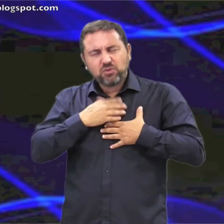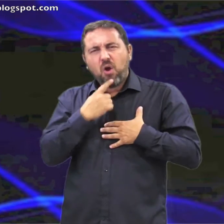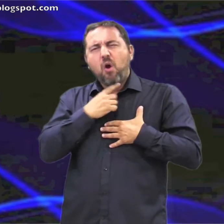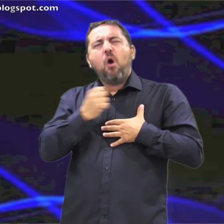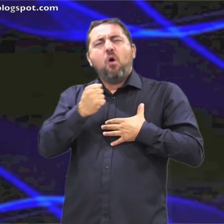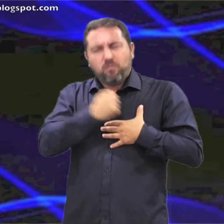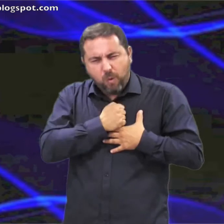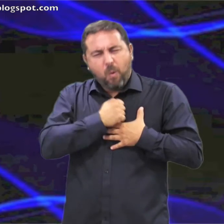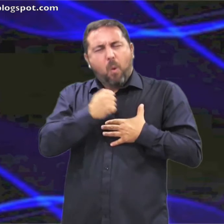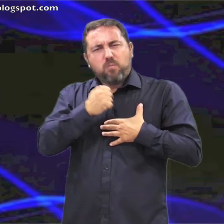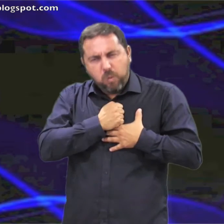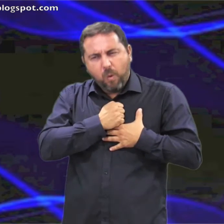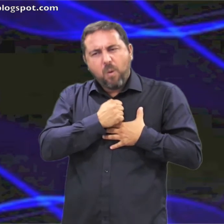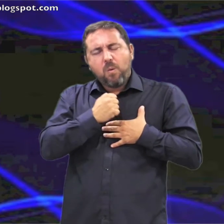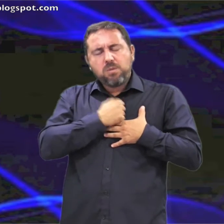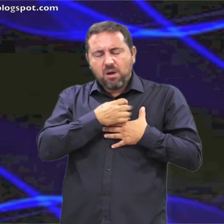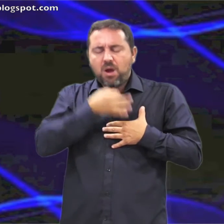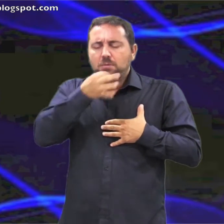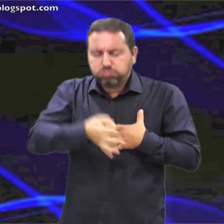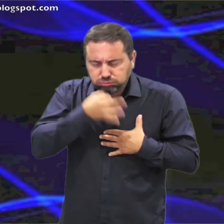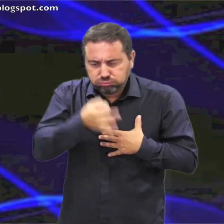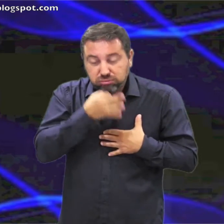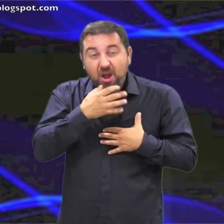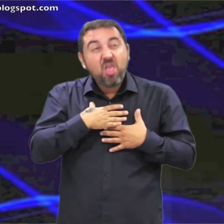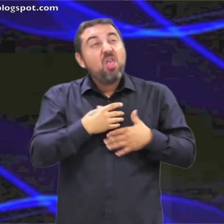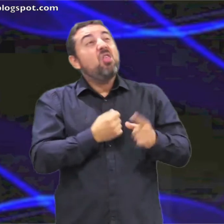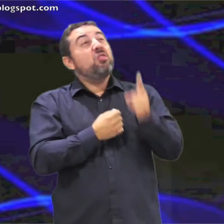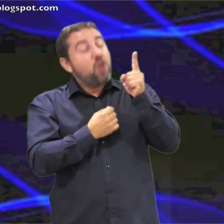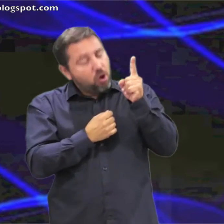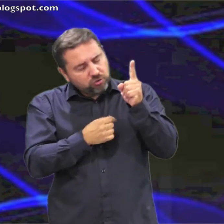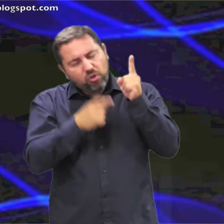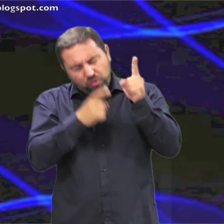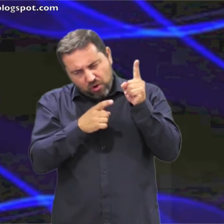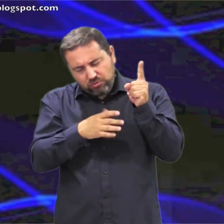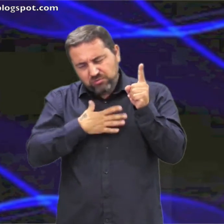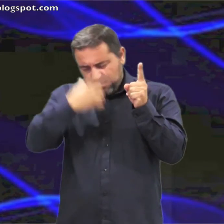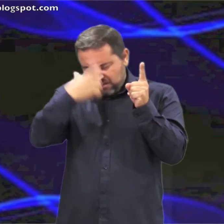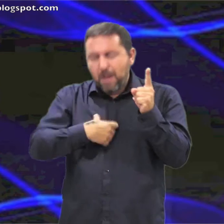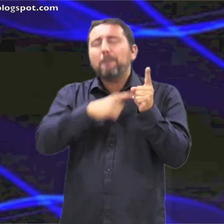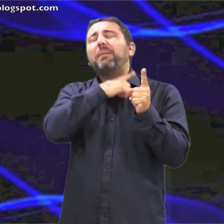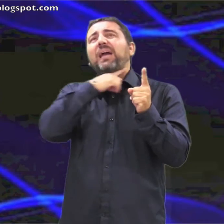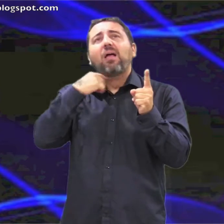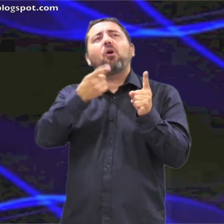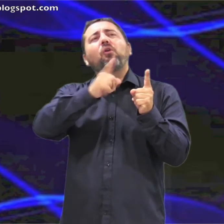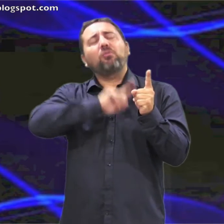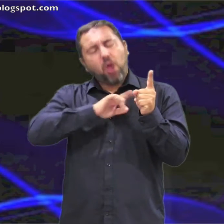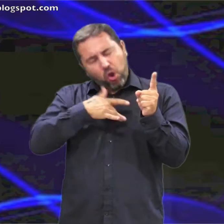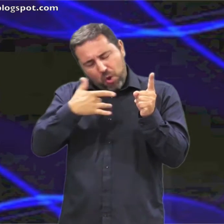al cielo sino que se golpeaba el pecho diciendo Oh Dios ten compasión de este pecador